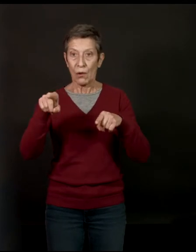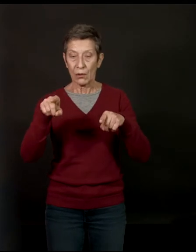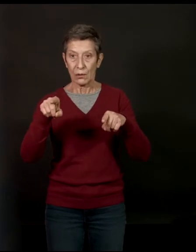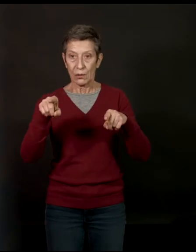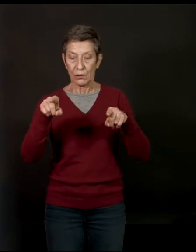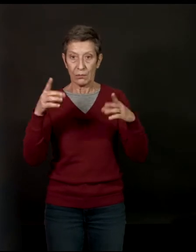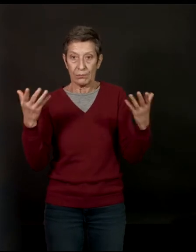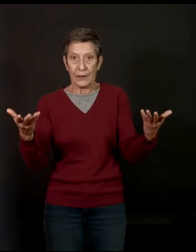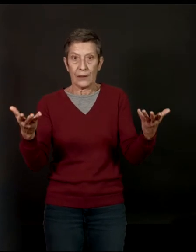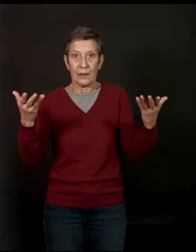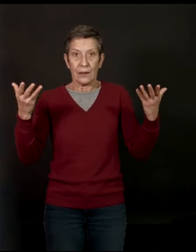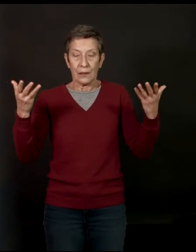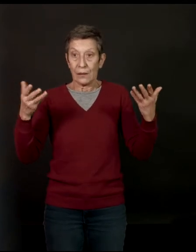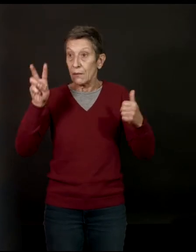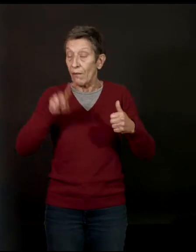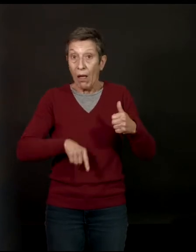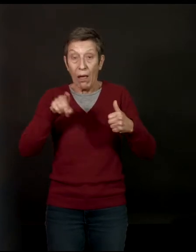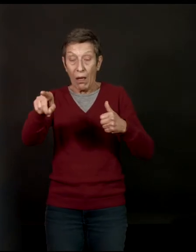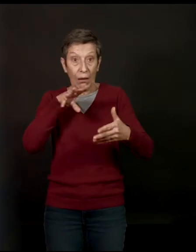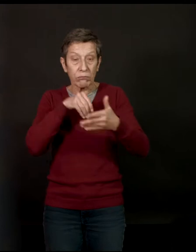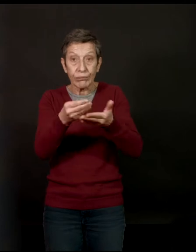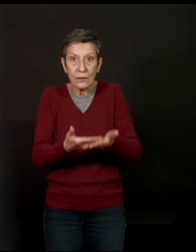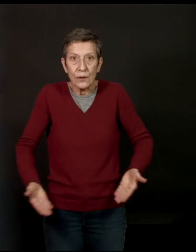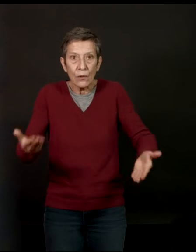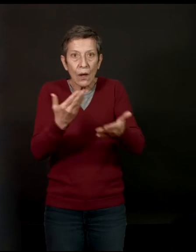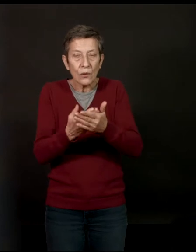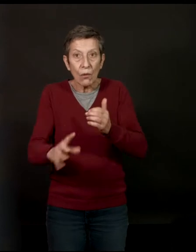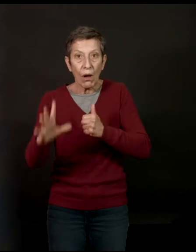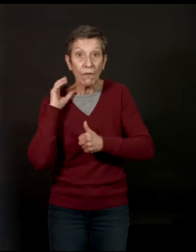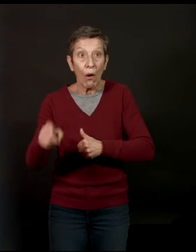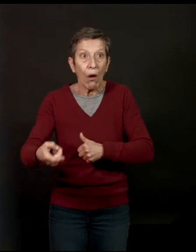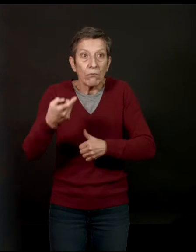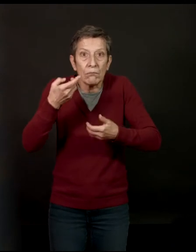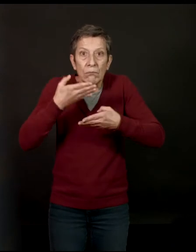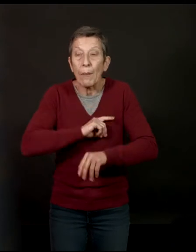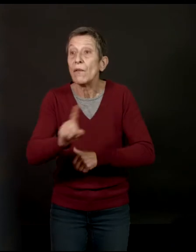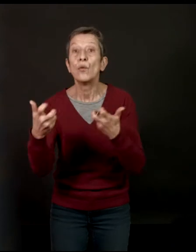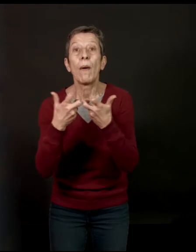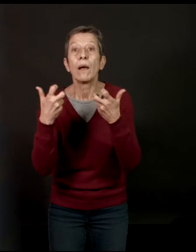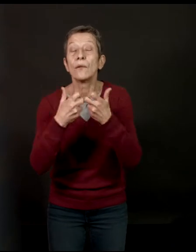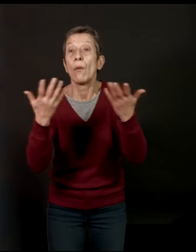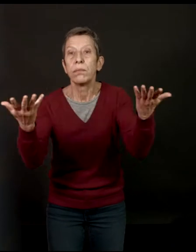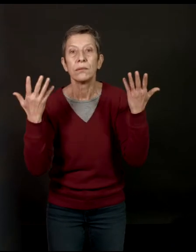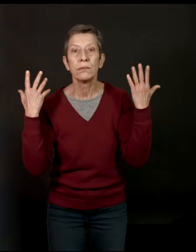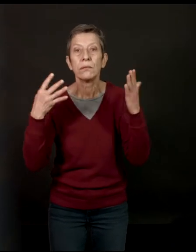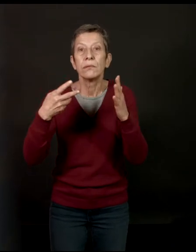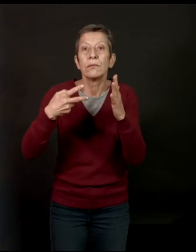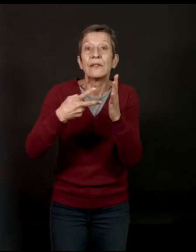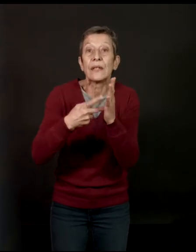se retrouvent plongés dans un défi qu'ils n'ont absolument pas calculé. Donc, là, ça peut être, quand on va en Syrie, ça peut être tout à coup